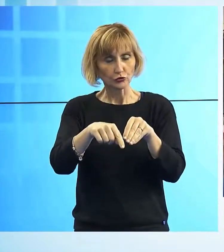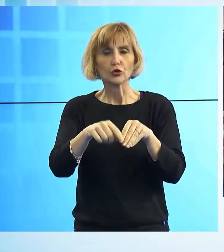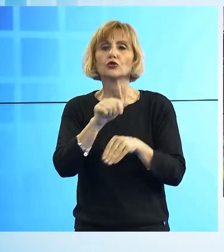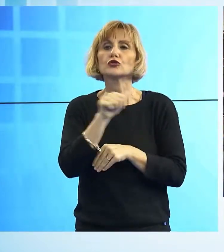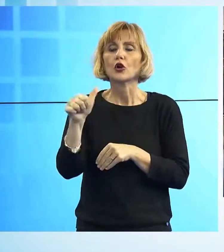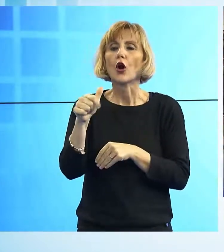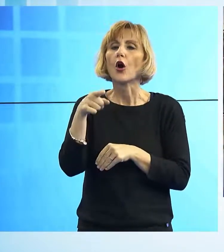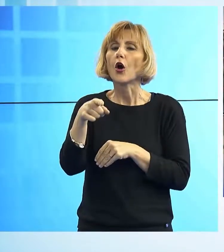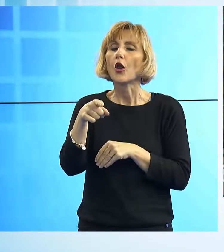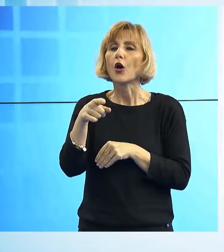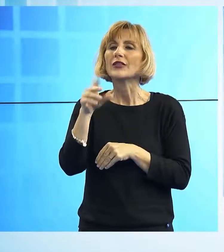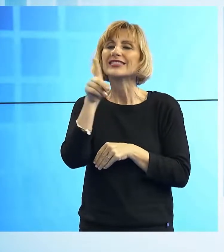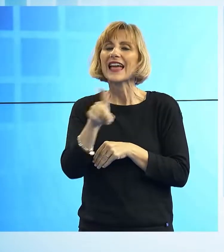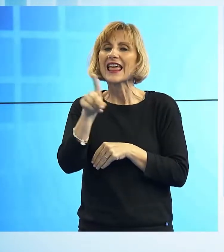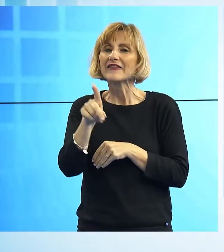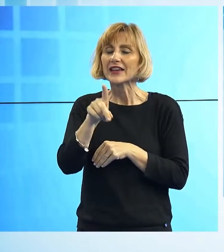formidabile delle vedove.